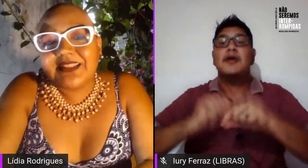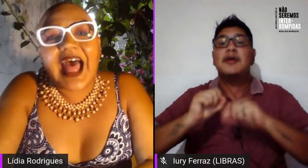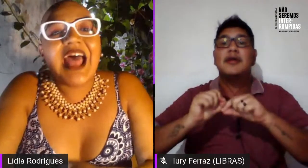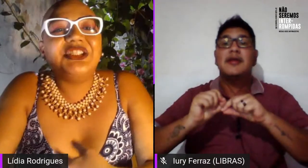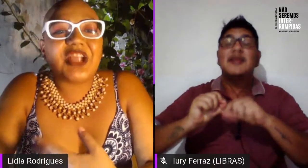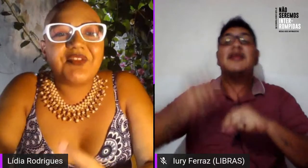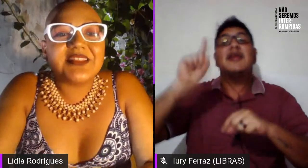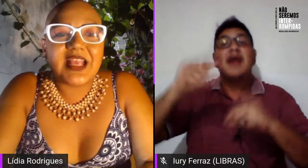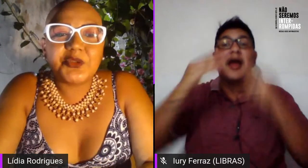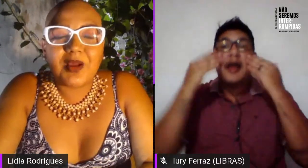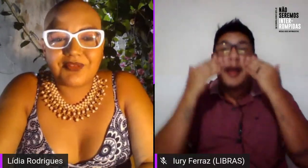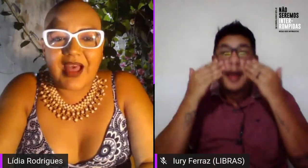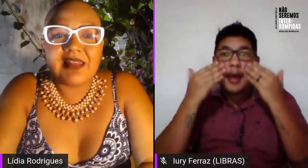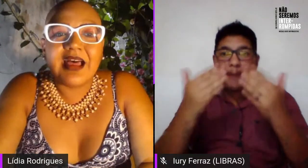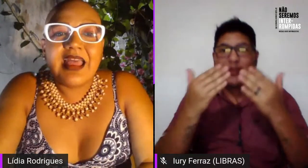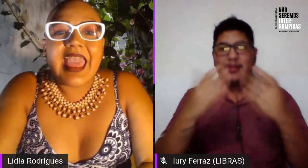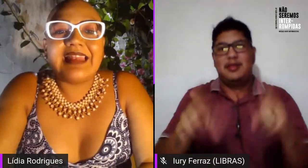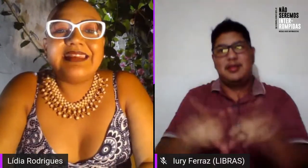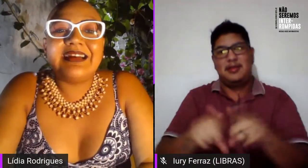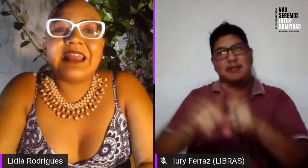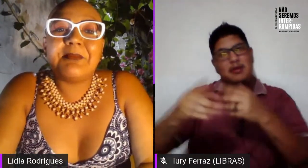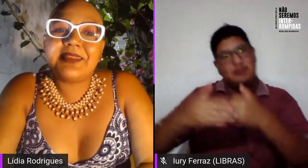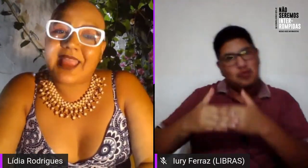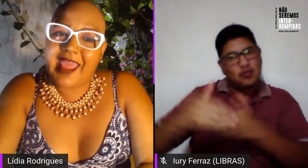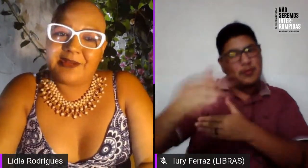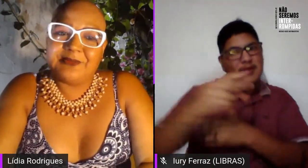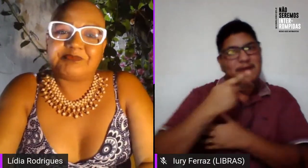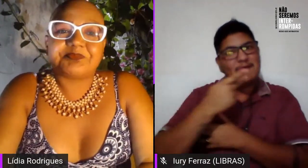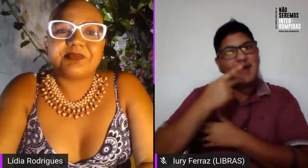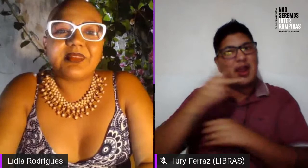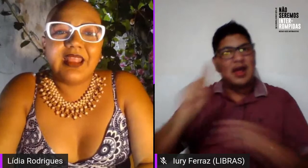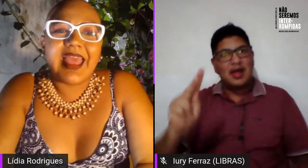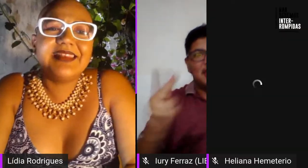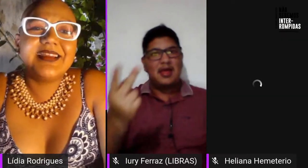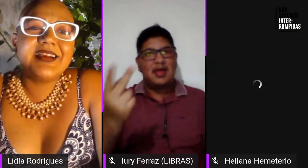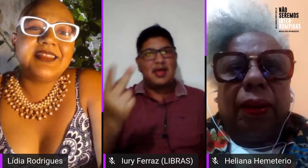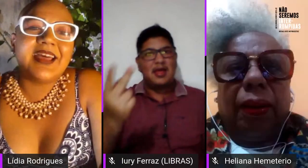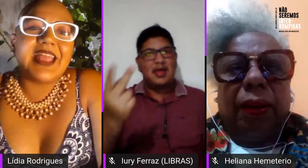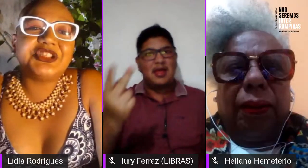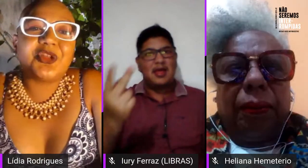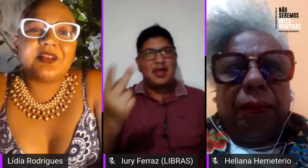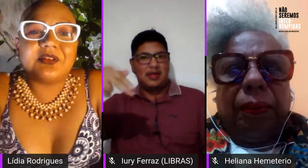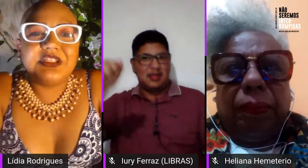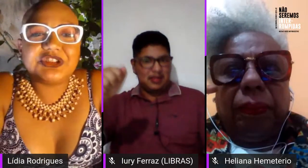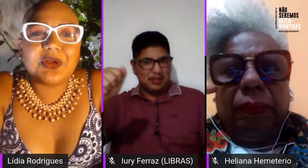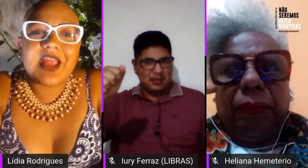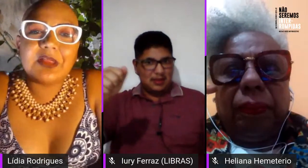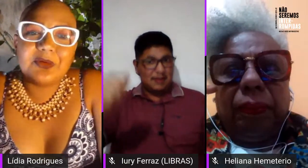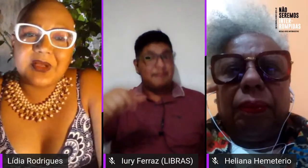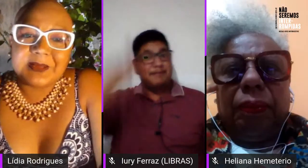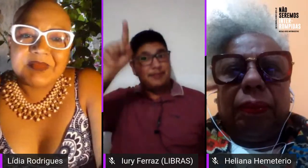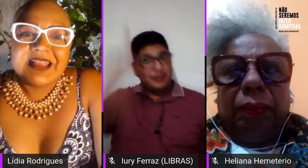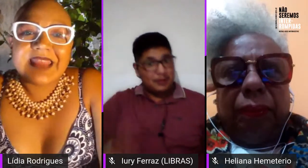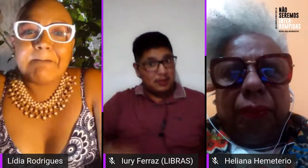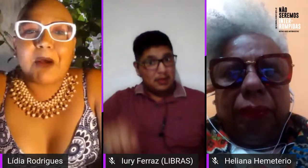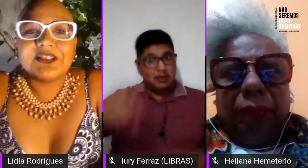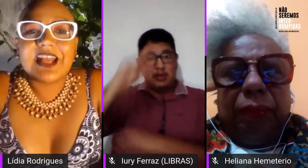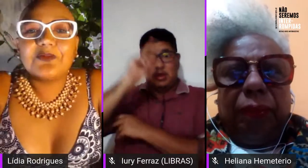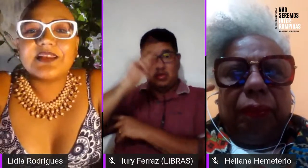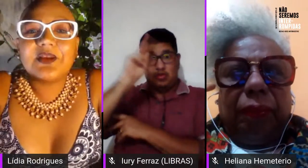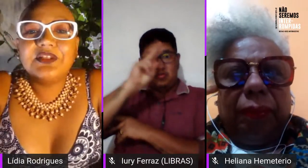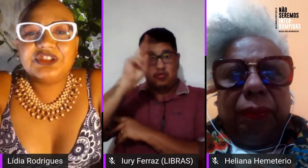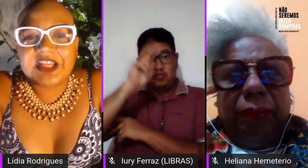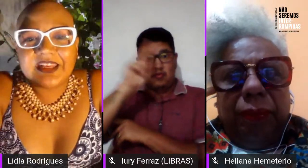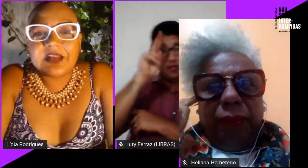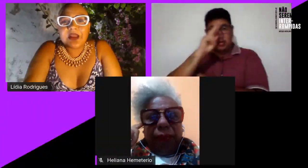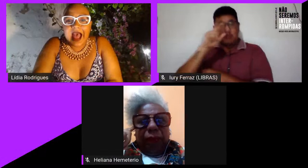se apresentar e já fazer a sua fala, Eliana Emetério. Eliana é historiadora, tem